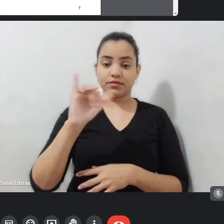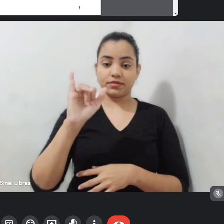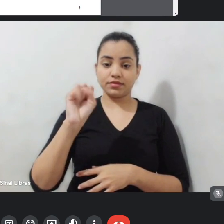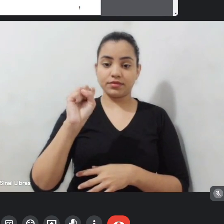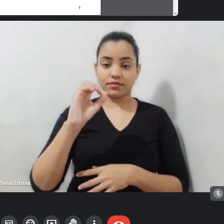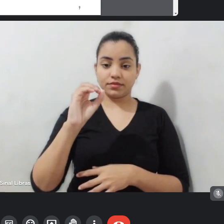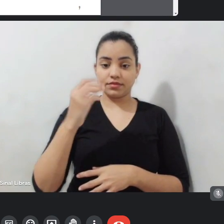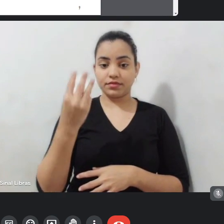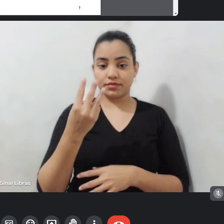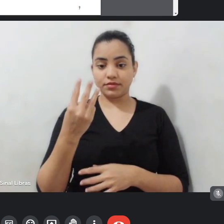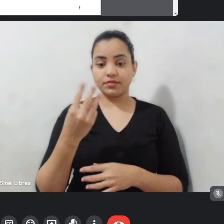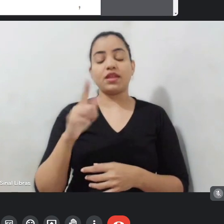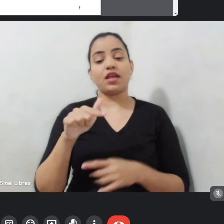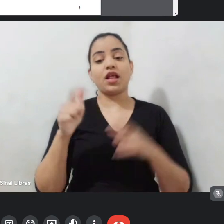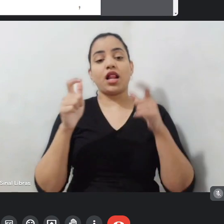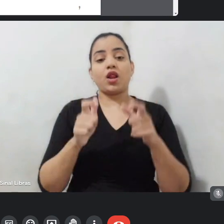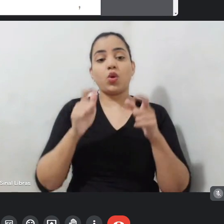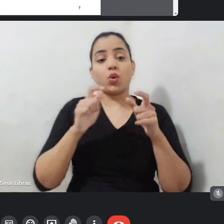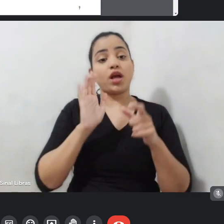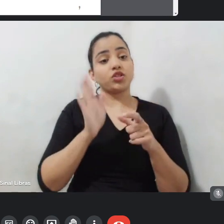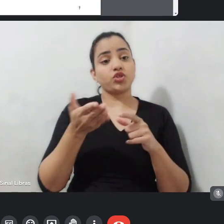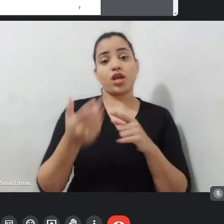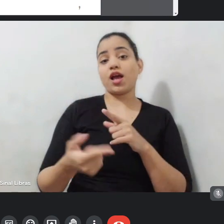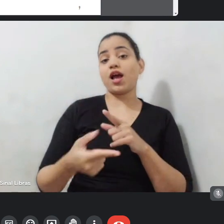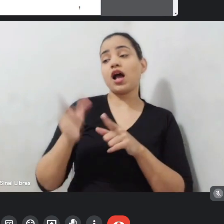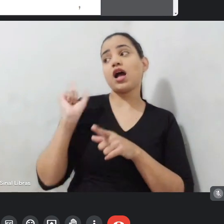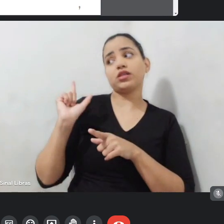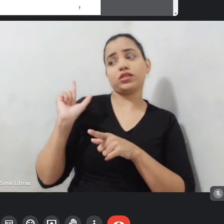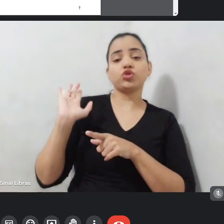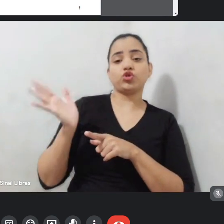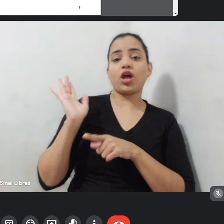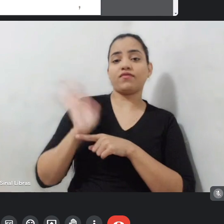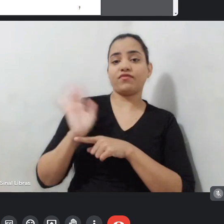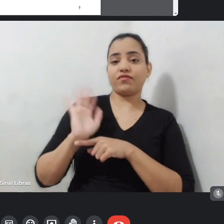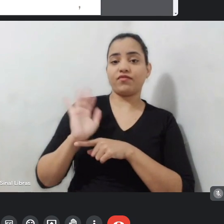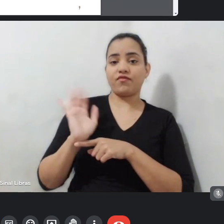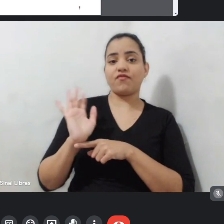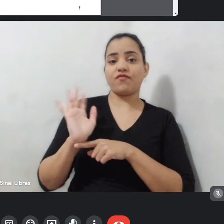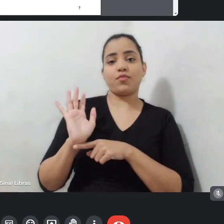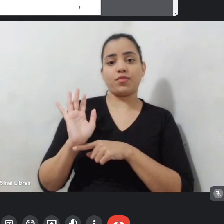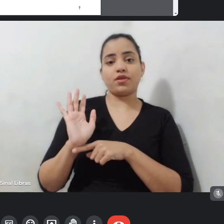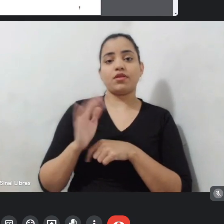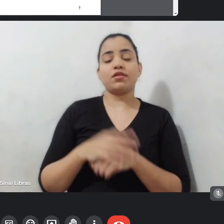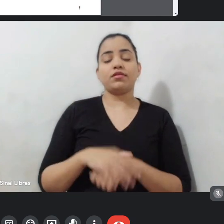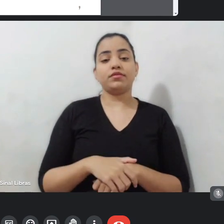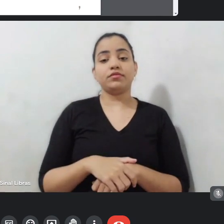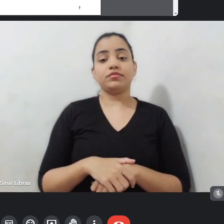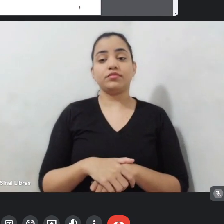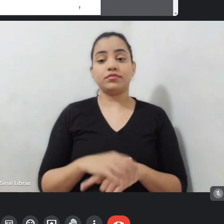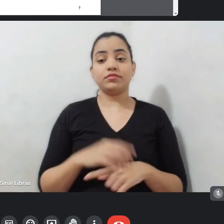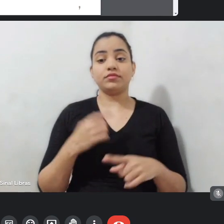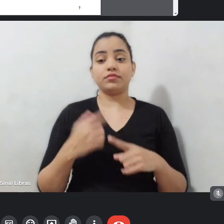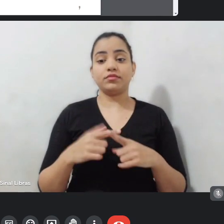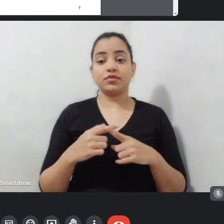exibições de filmes. Quando teve a... quem estava no Sebrae e teve a